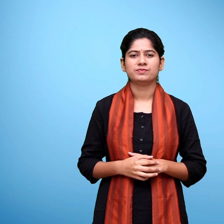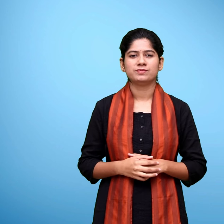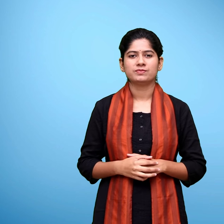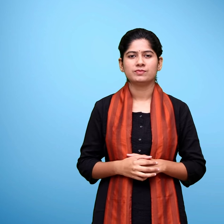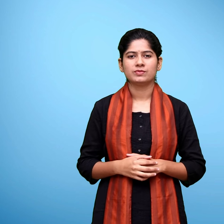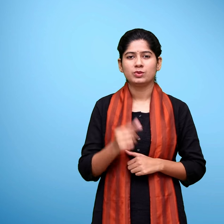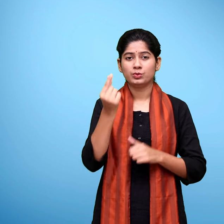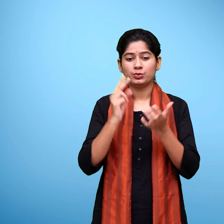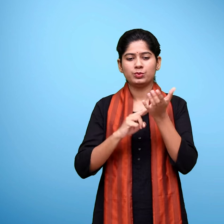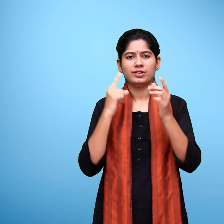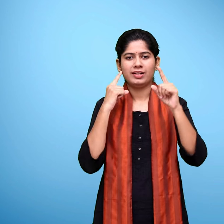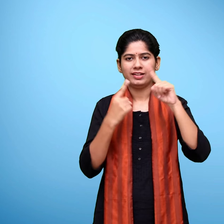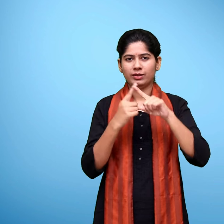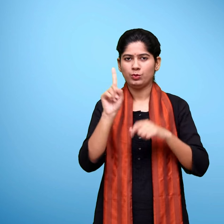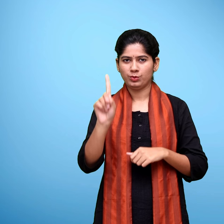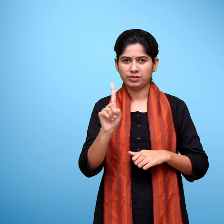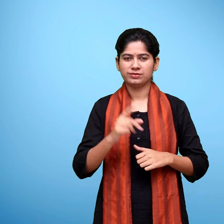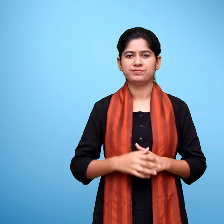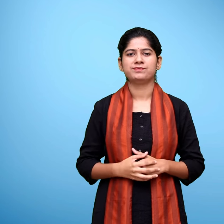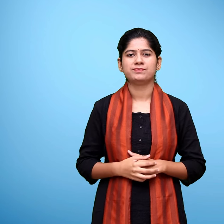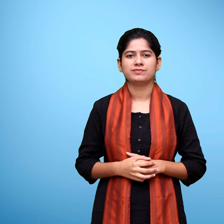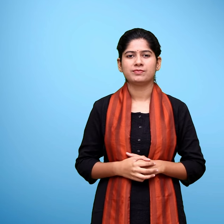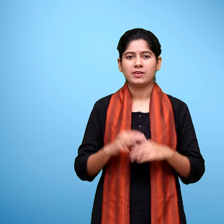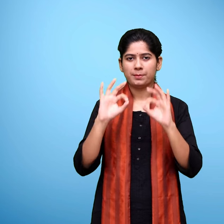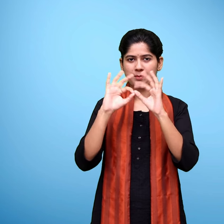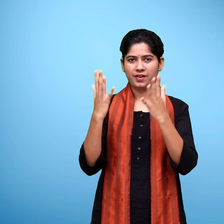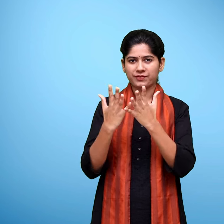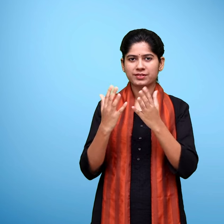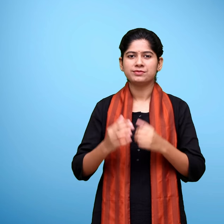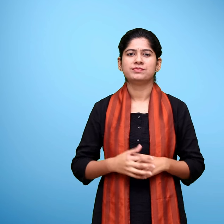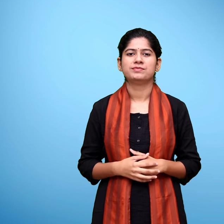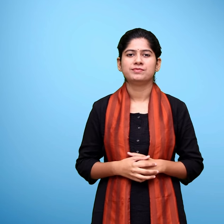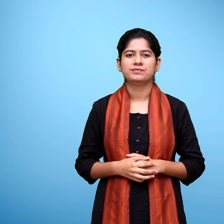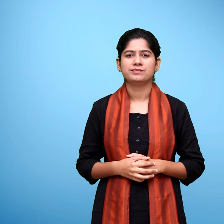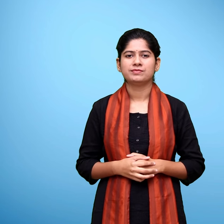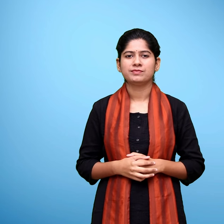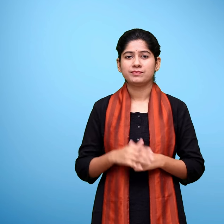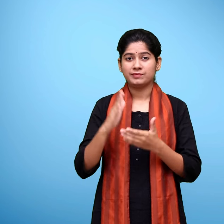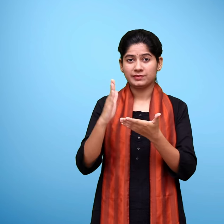परिवार पाठ मीना का परिवार